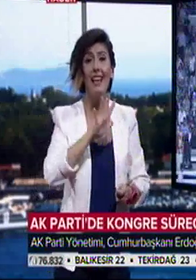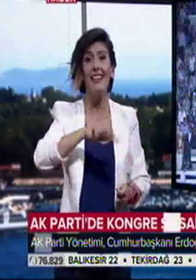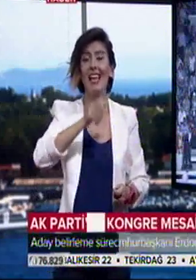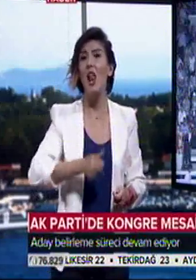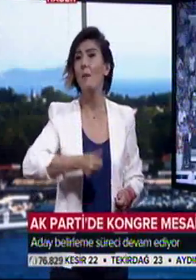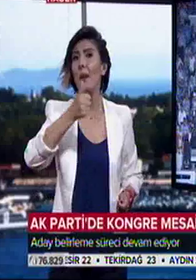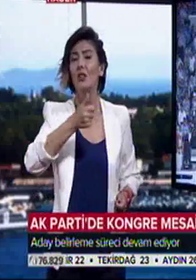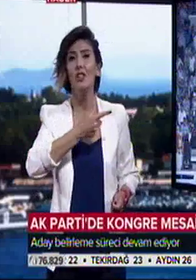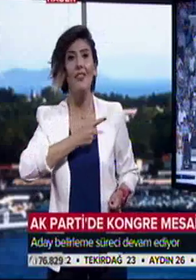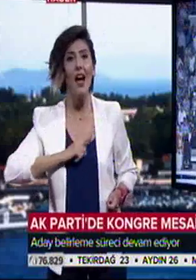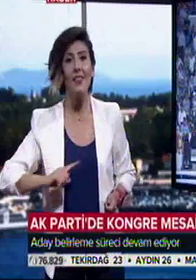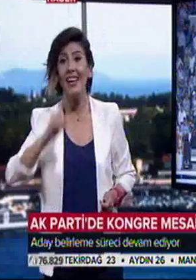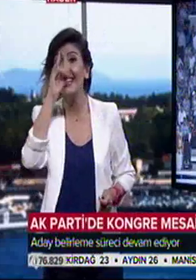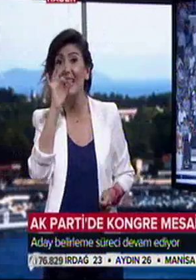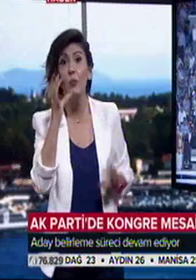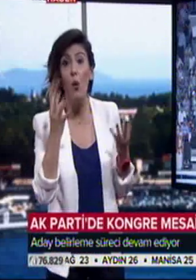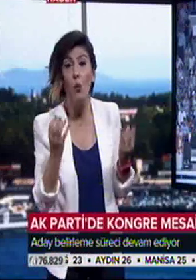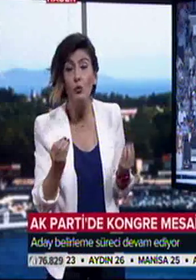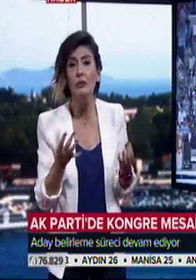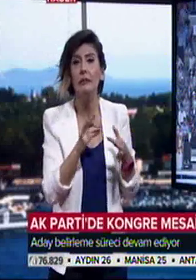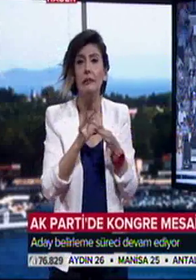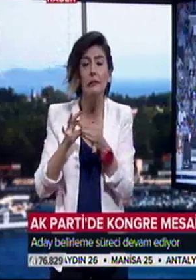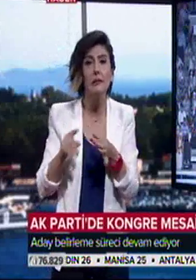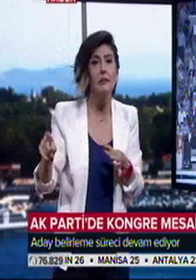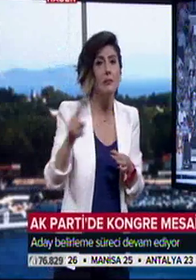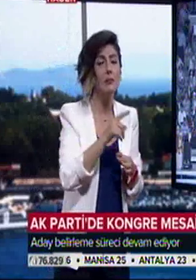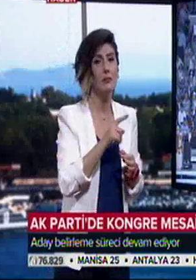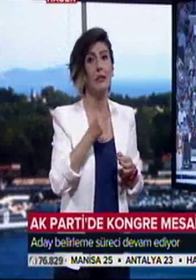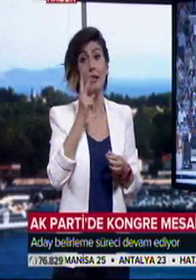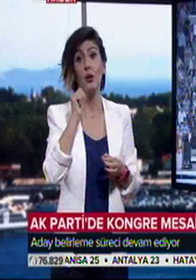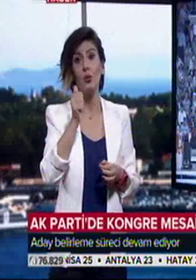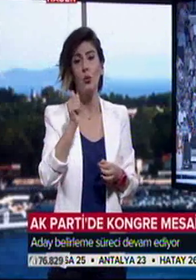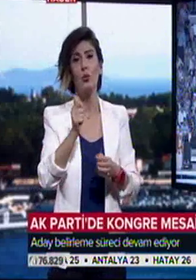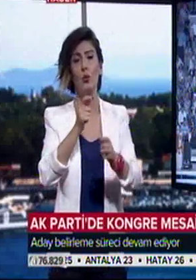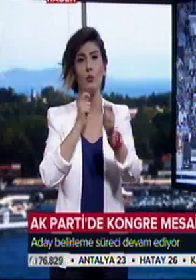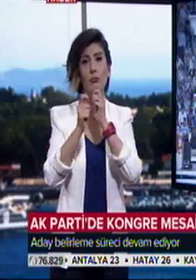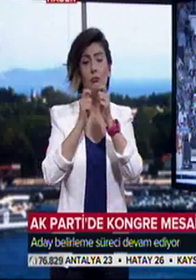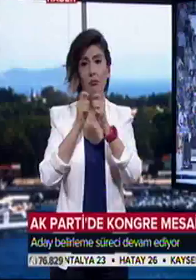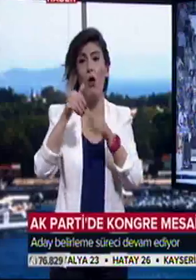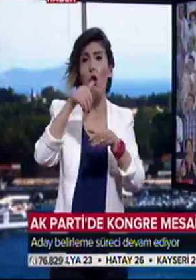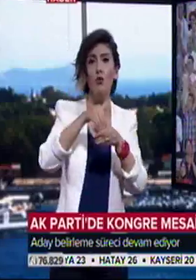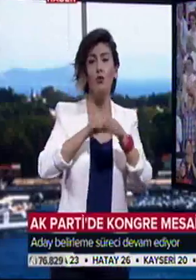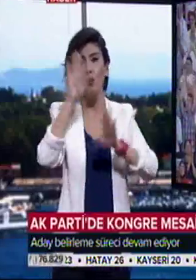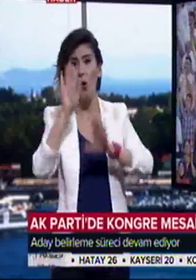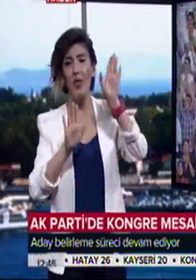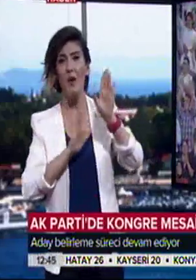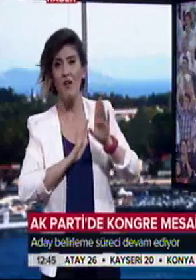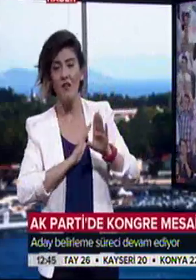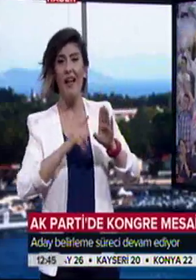adayının kim olacağıyla ilgili biliniyor ki, iki gündür temayi yoklamaları yapılıyordu. İl başkanlarına, belediye başkanlarına,